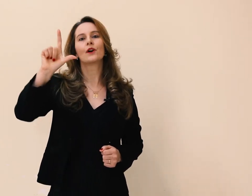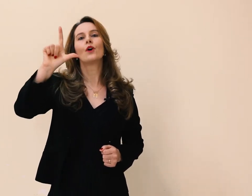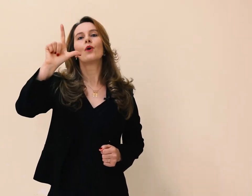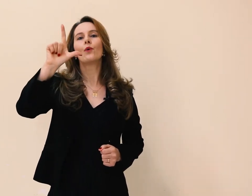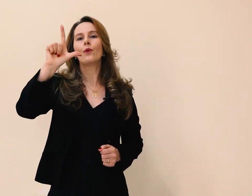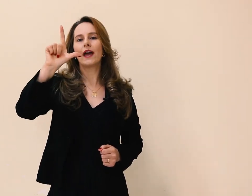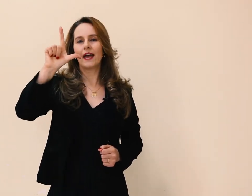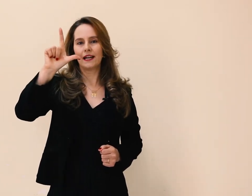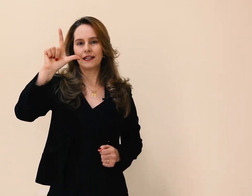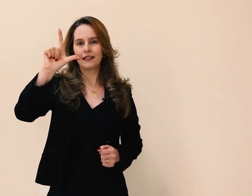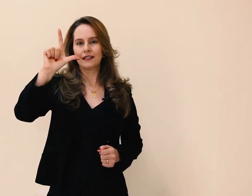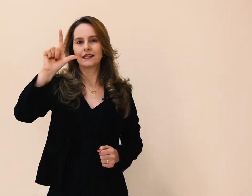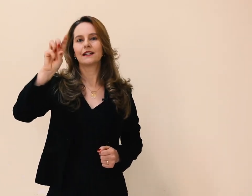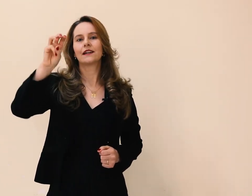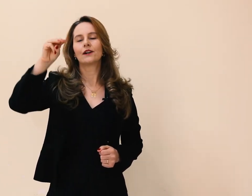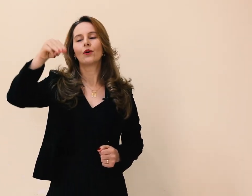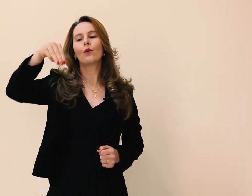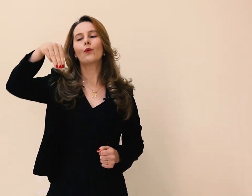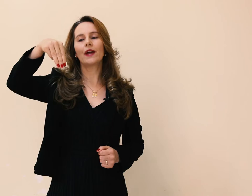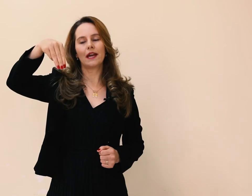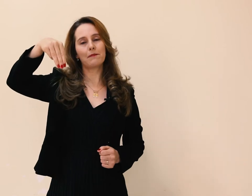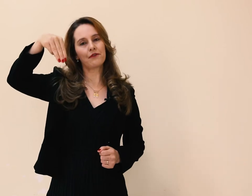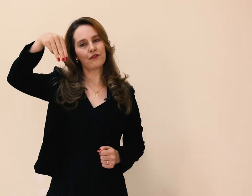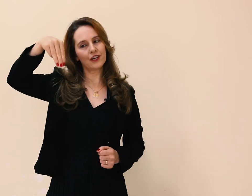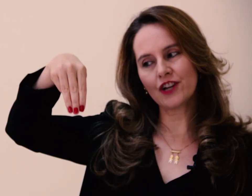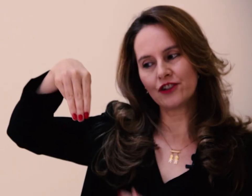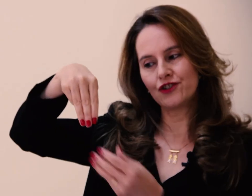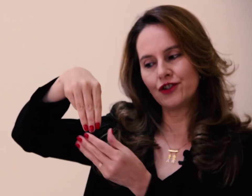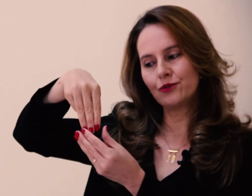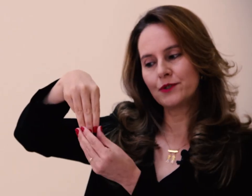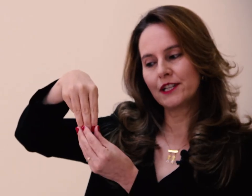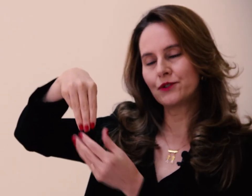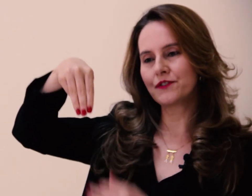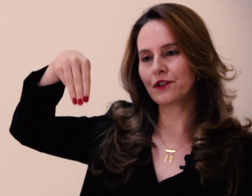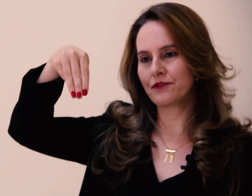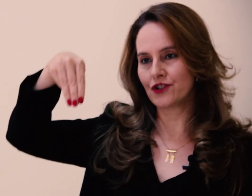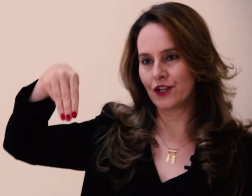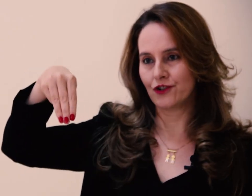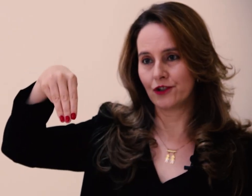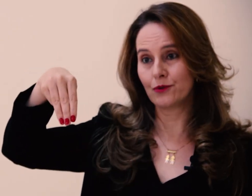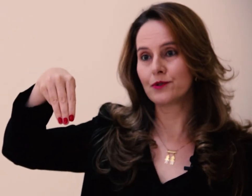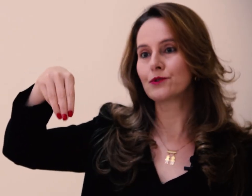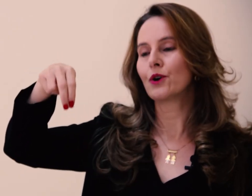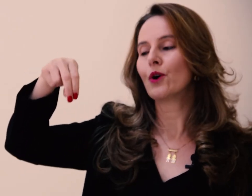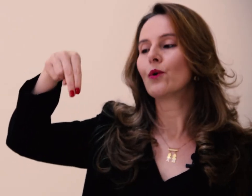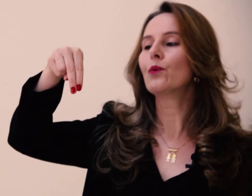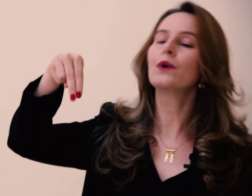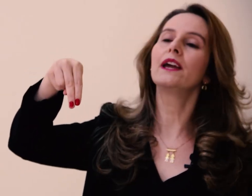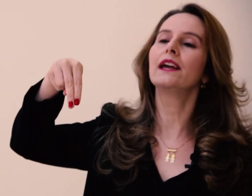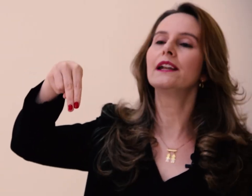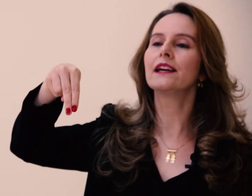O L, o M, fechadinho, os dedos ficam fechadinhos, o N,